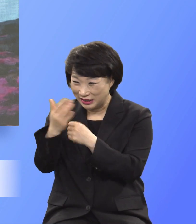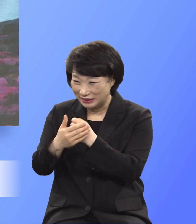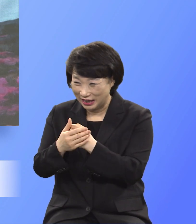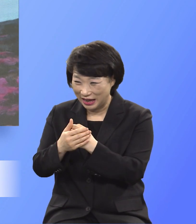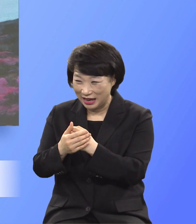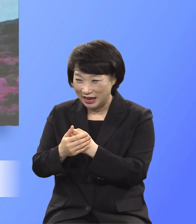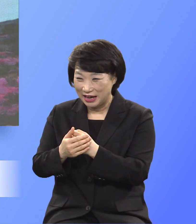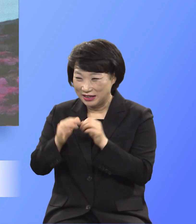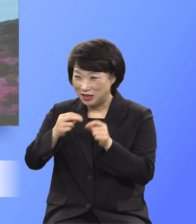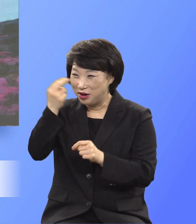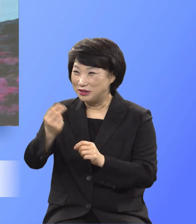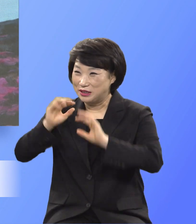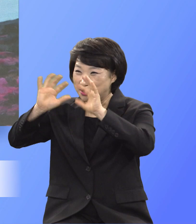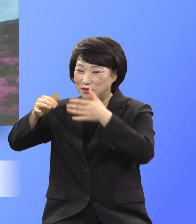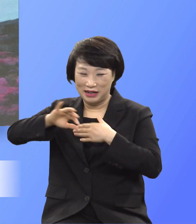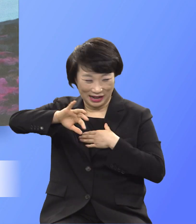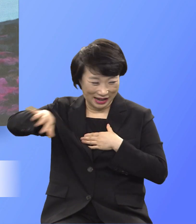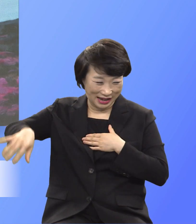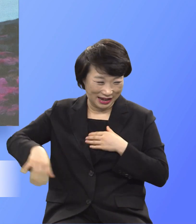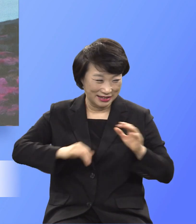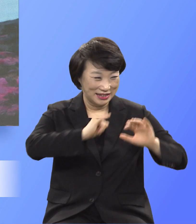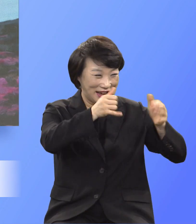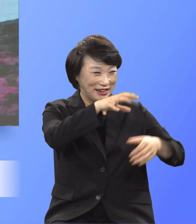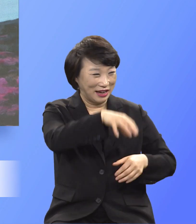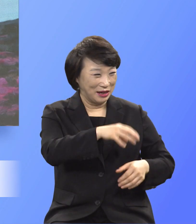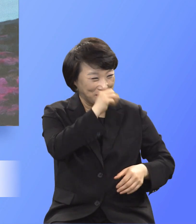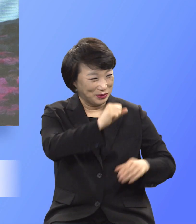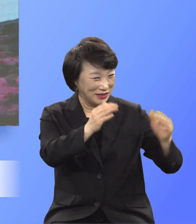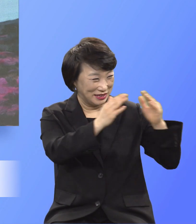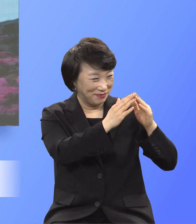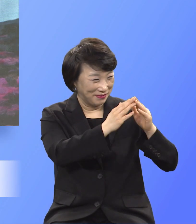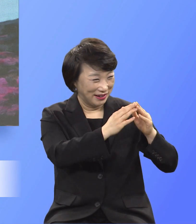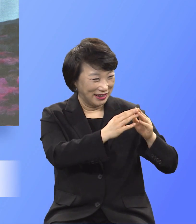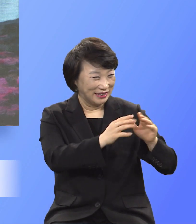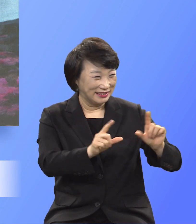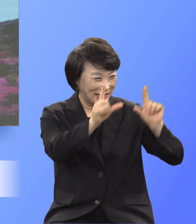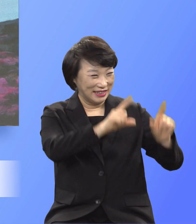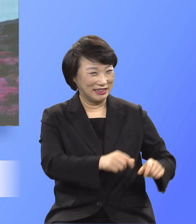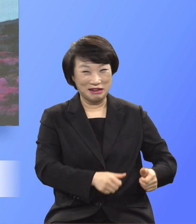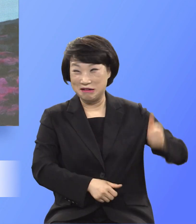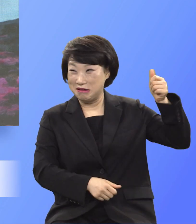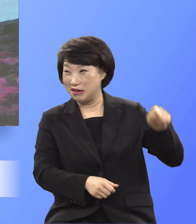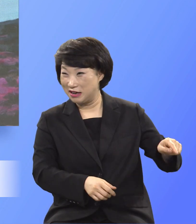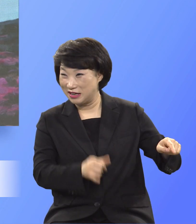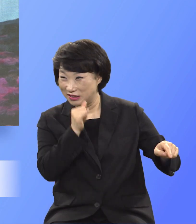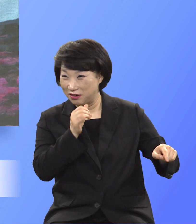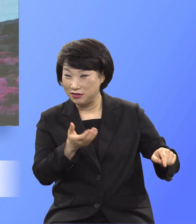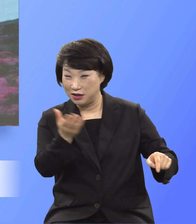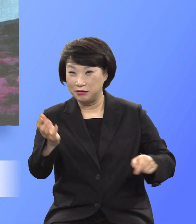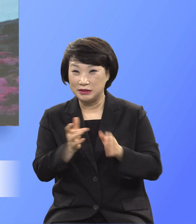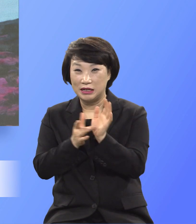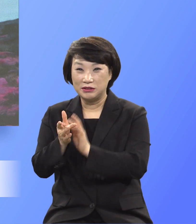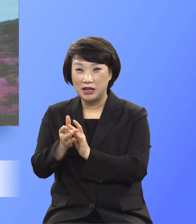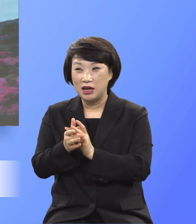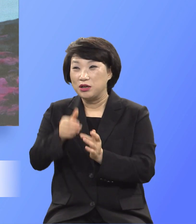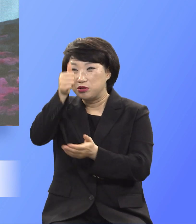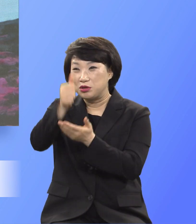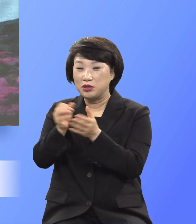영생과 천국보다는 세상에서 좋은 집에 사는 것이 낫잖아 예수의 속죄의 피로